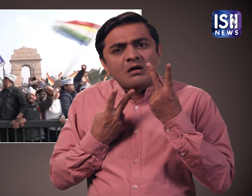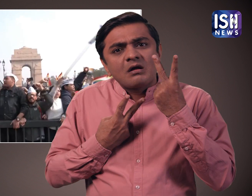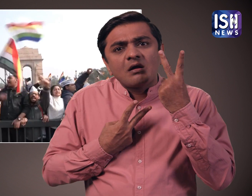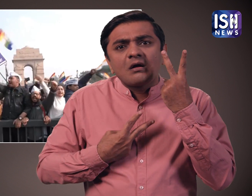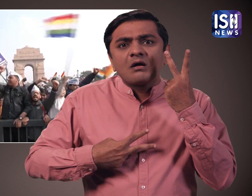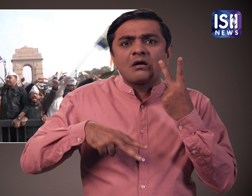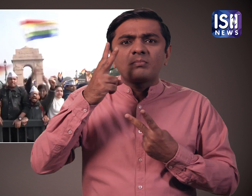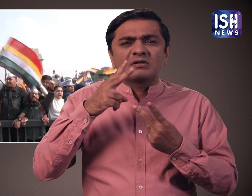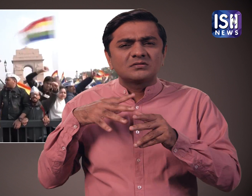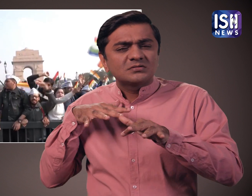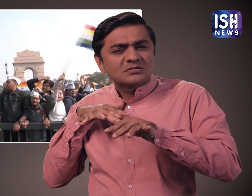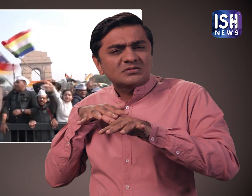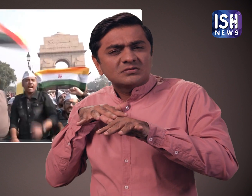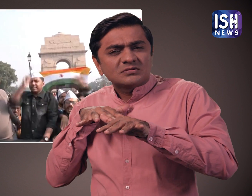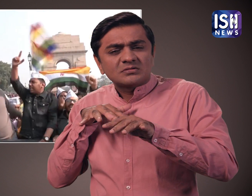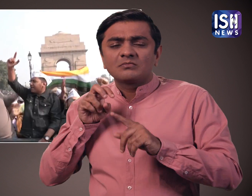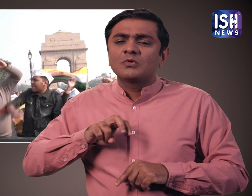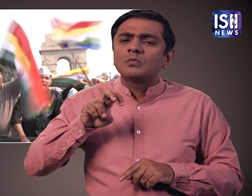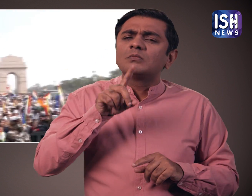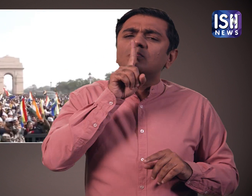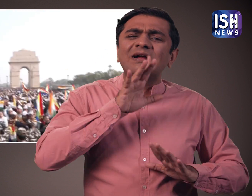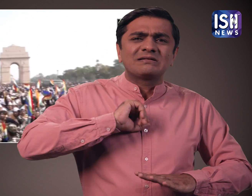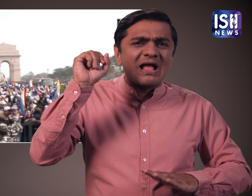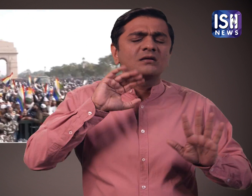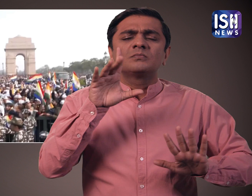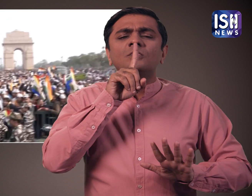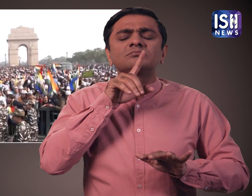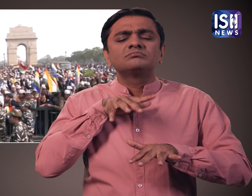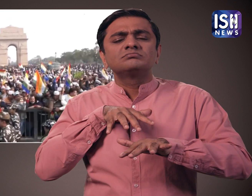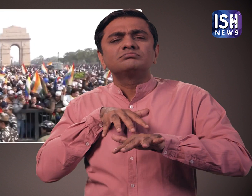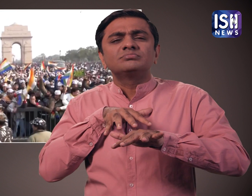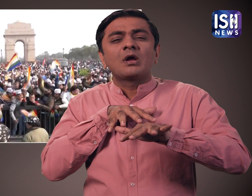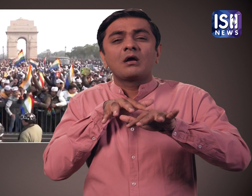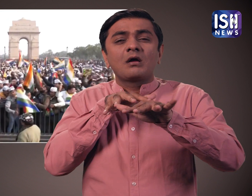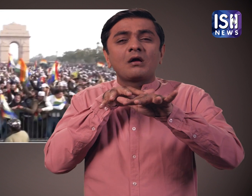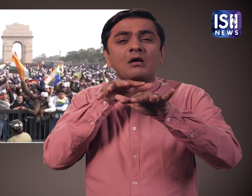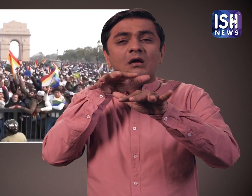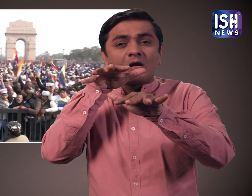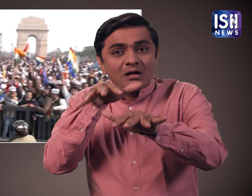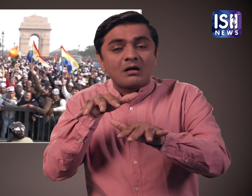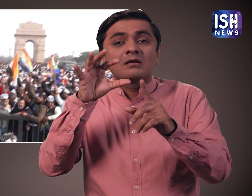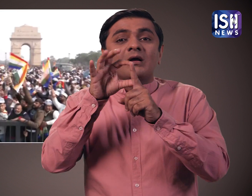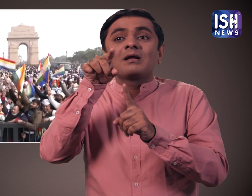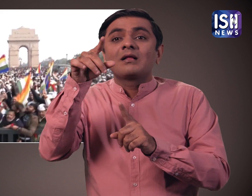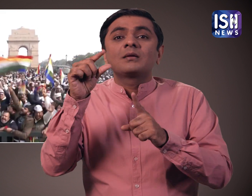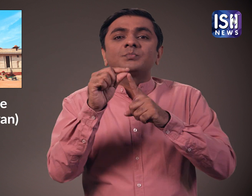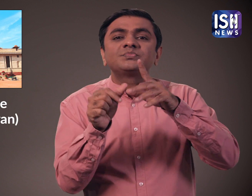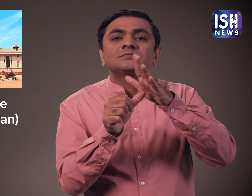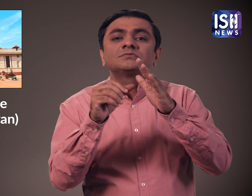किया। इसके बाद उन्होंने राष्ट्रपती बवन की और